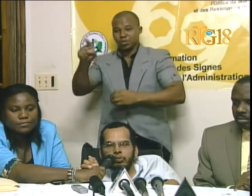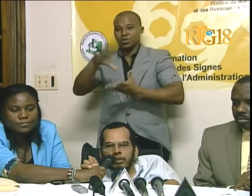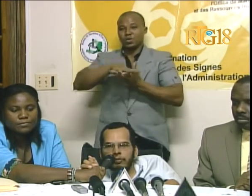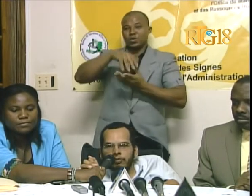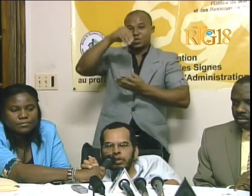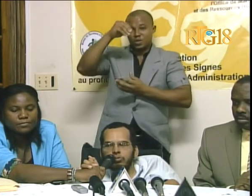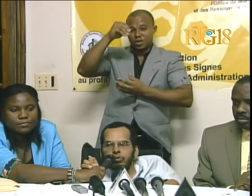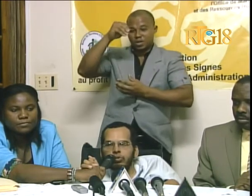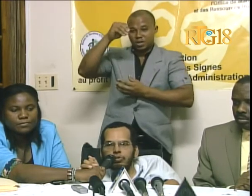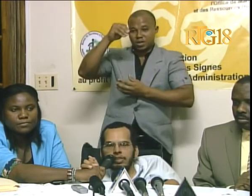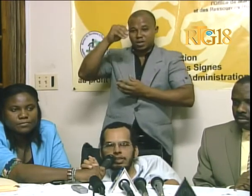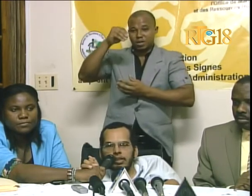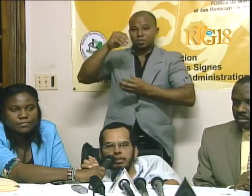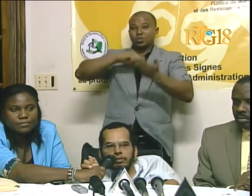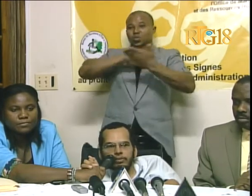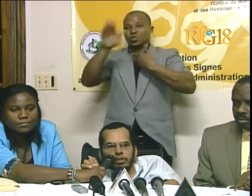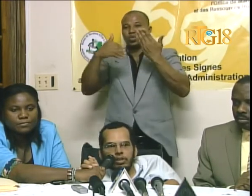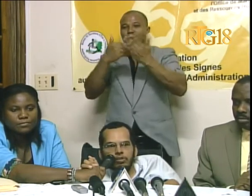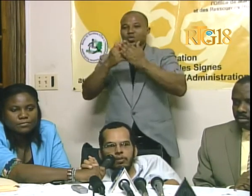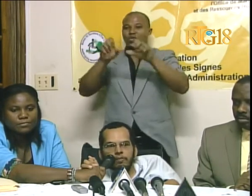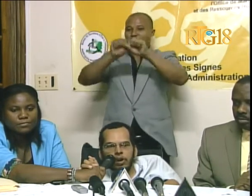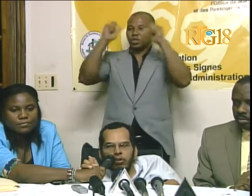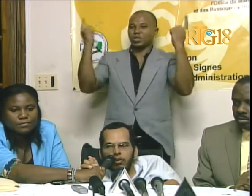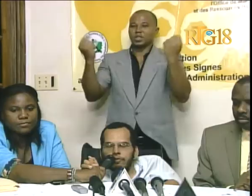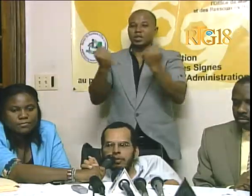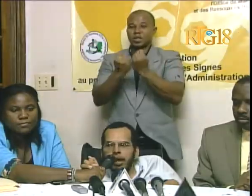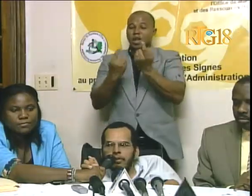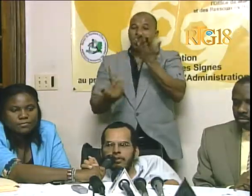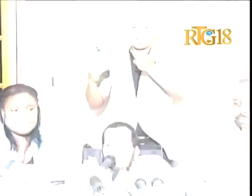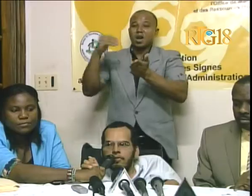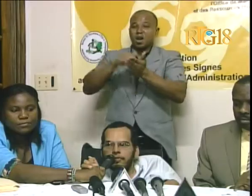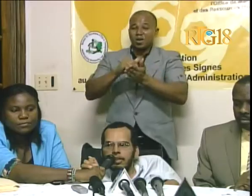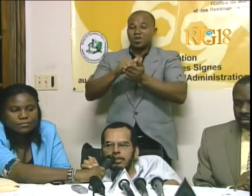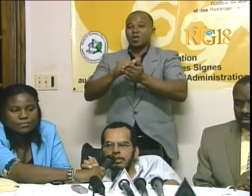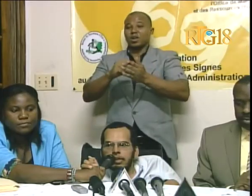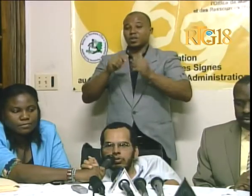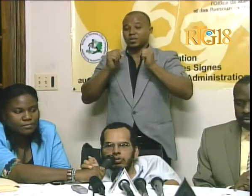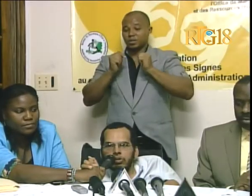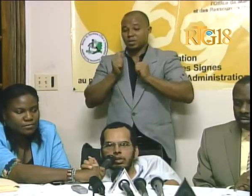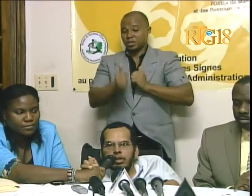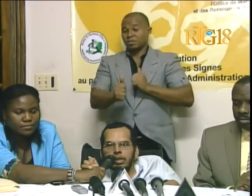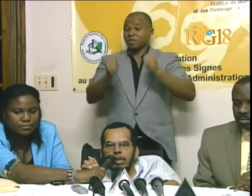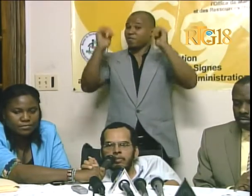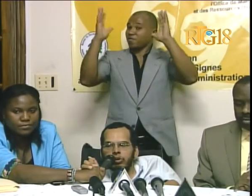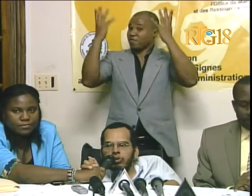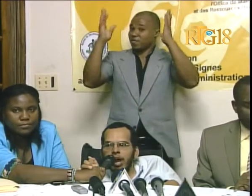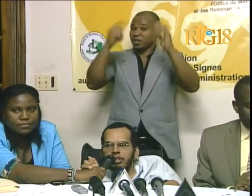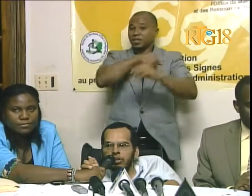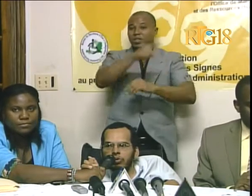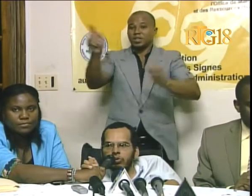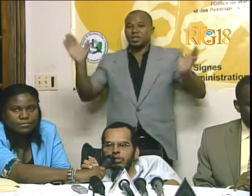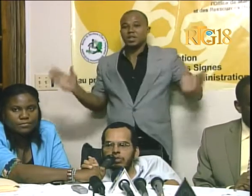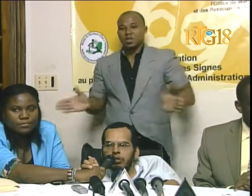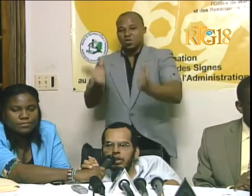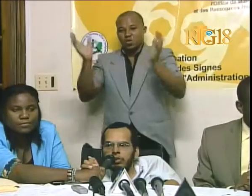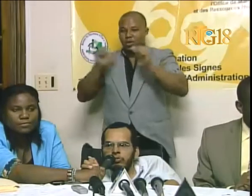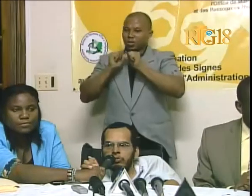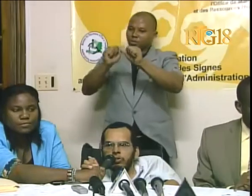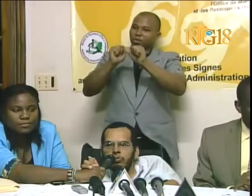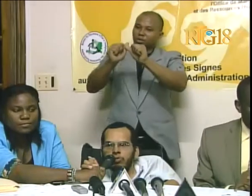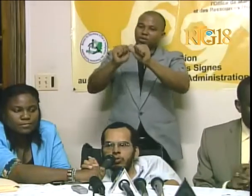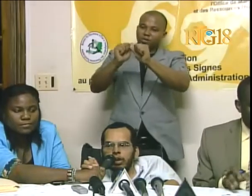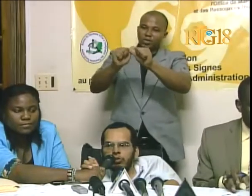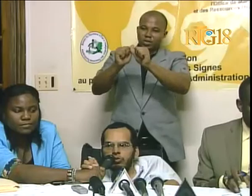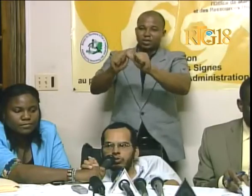apote fwe pou nou souwete souwete an. Dok, ankor un fwa, m félisite nou, e m'encouraje nou kontinuye dan